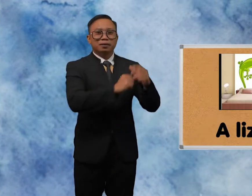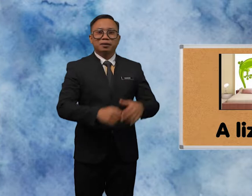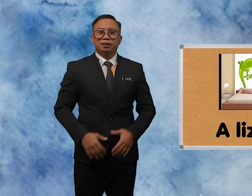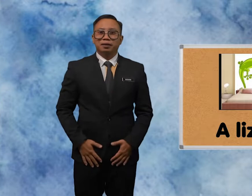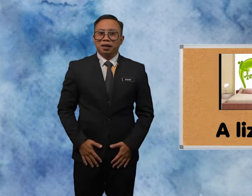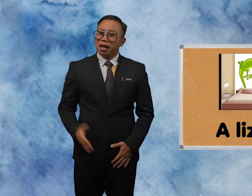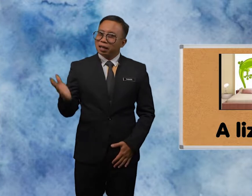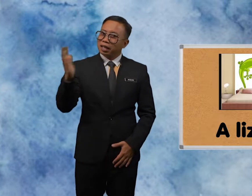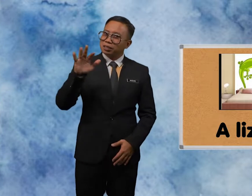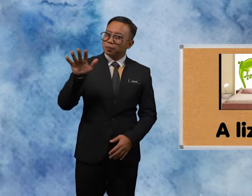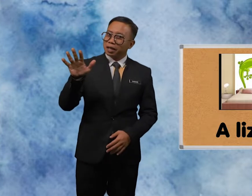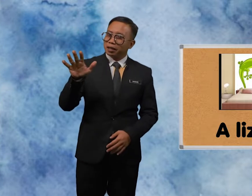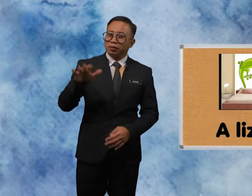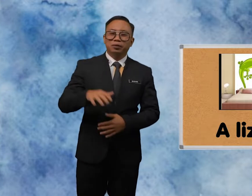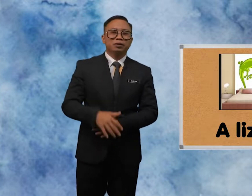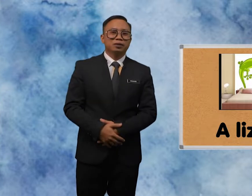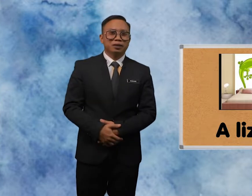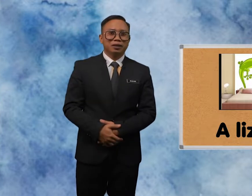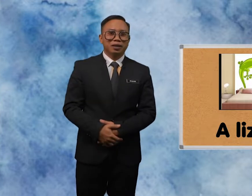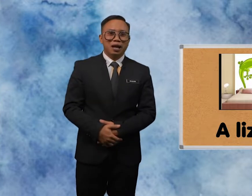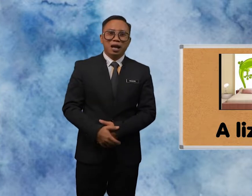Let's spell L